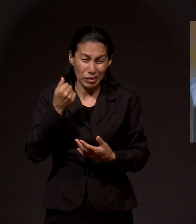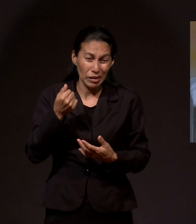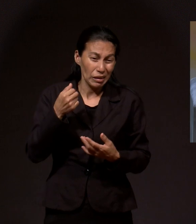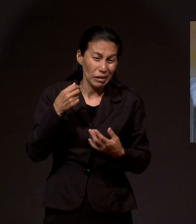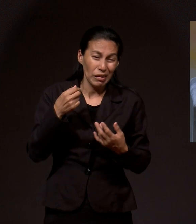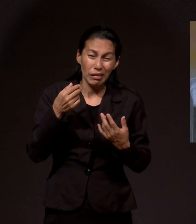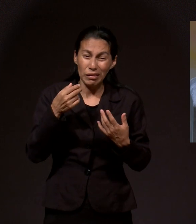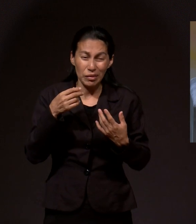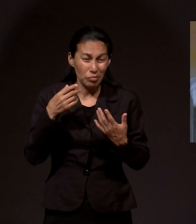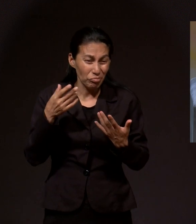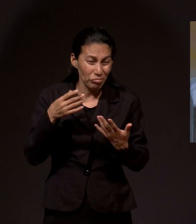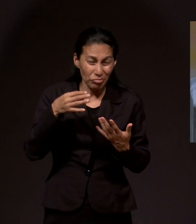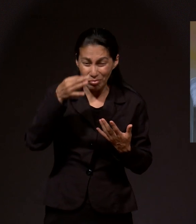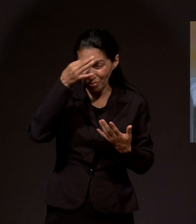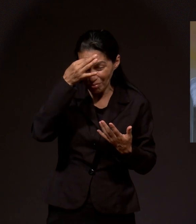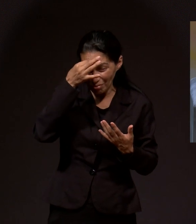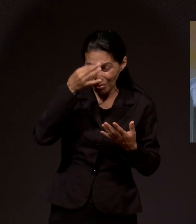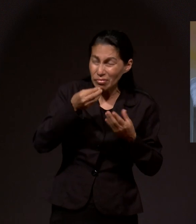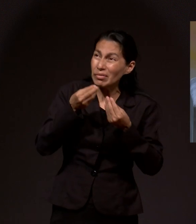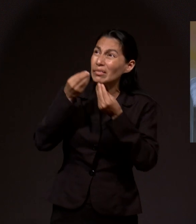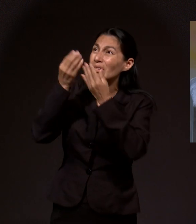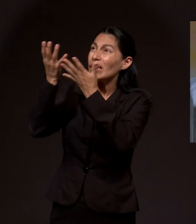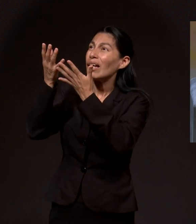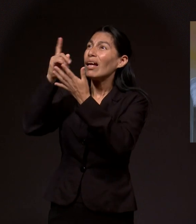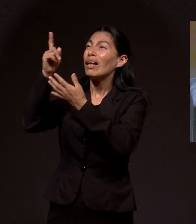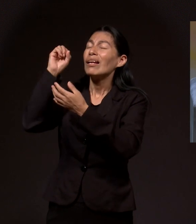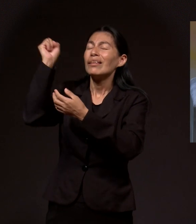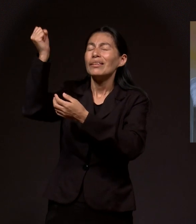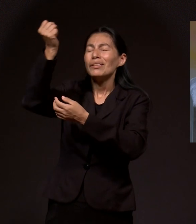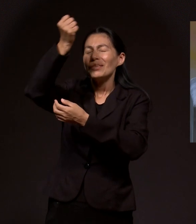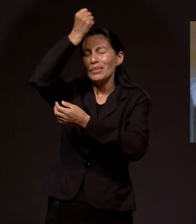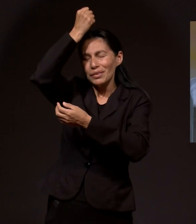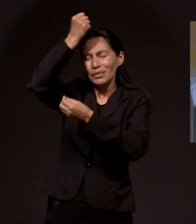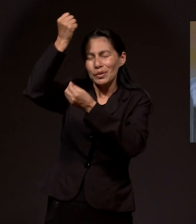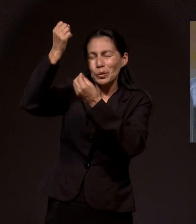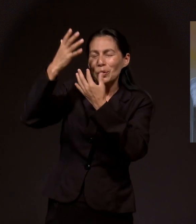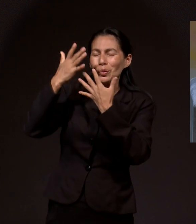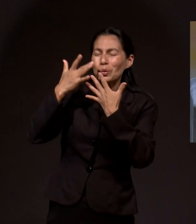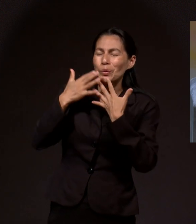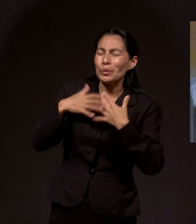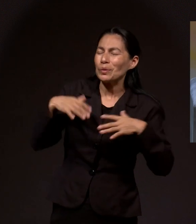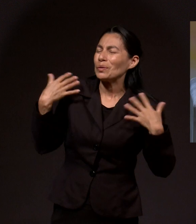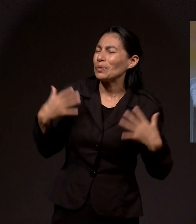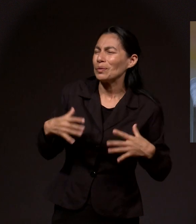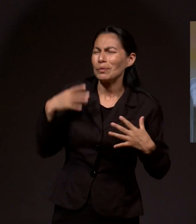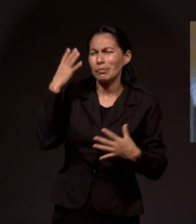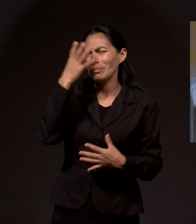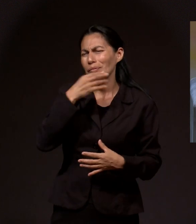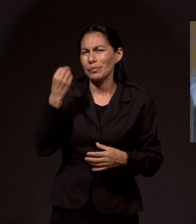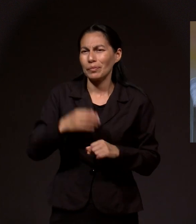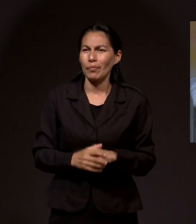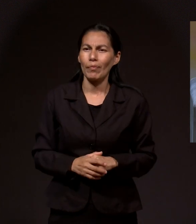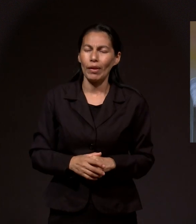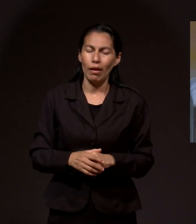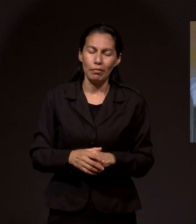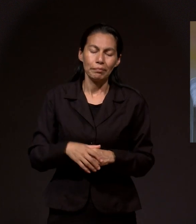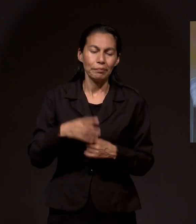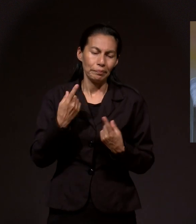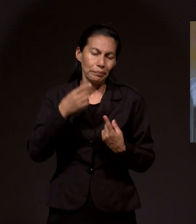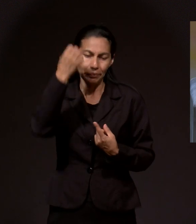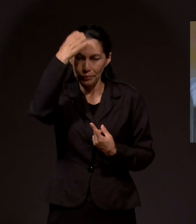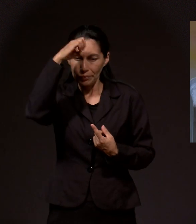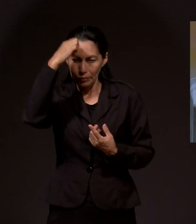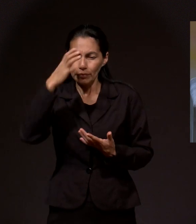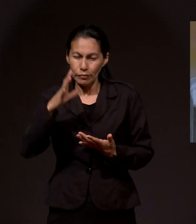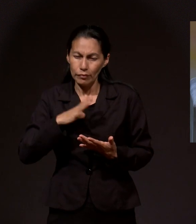Y abre puertas. Y también tengo una experiencia que quiero contarles. Y sucedió hace poco, el Día